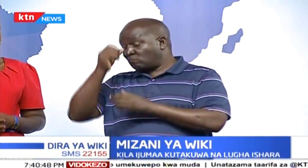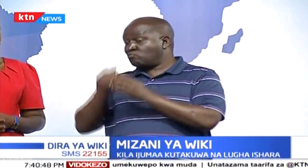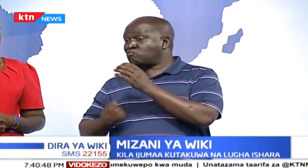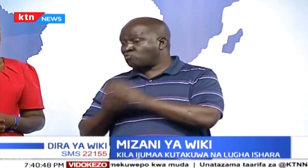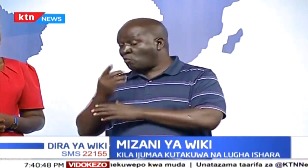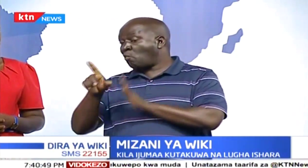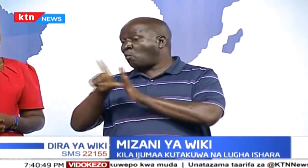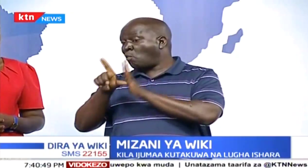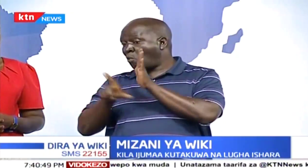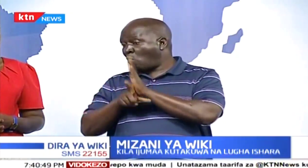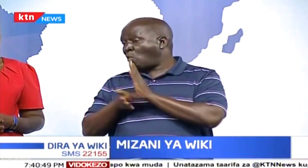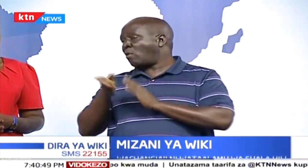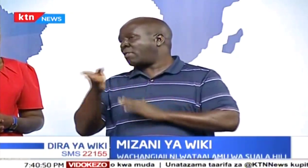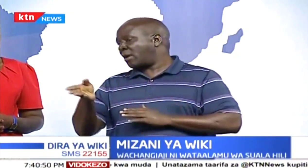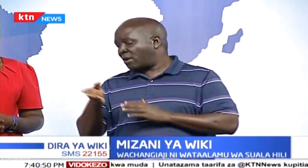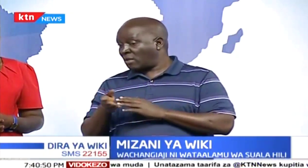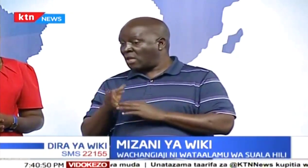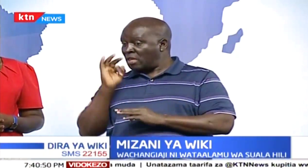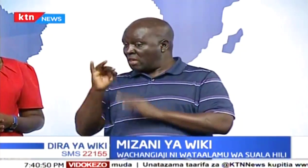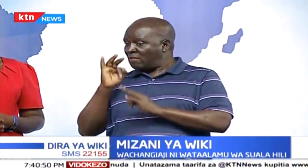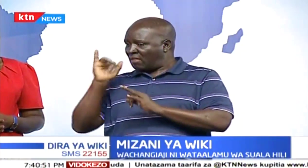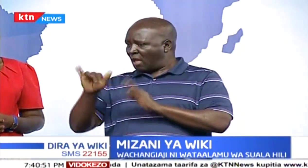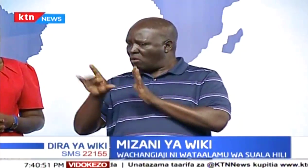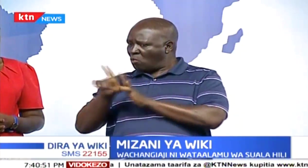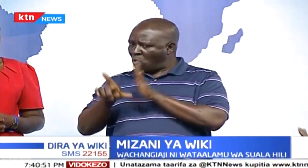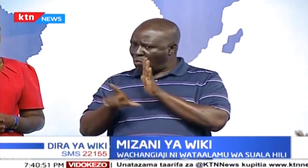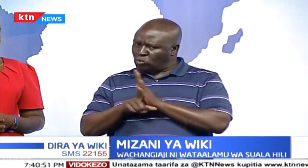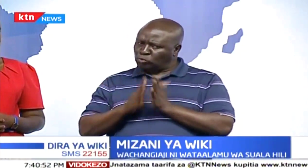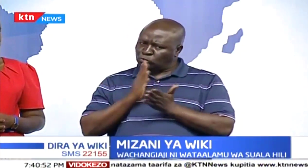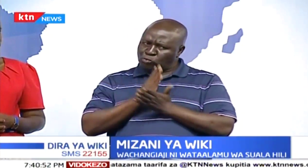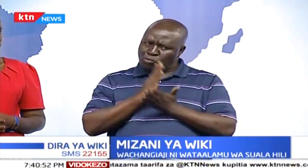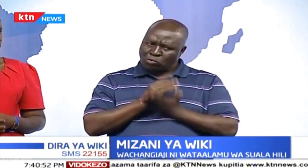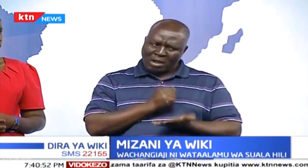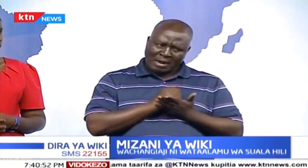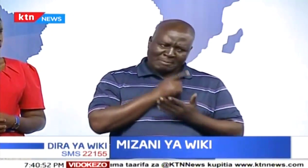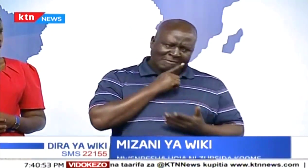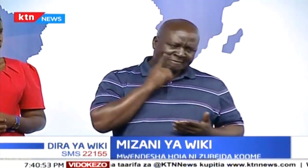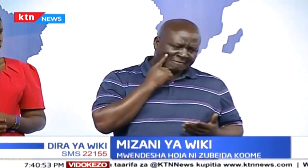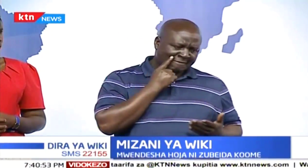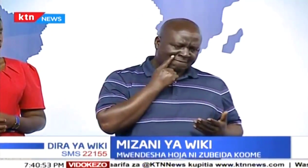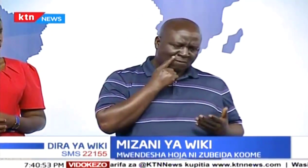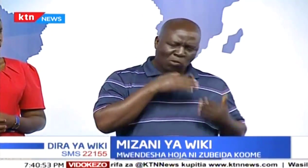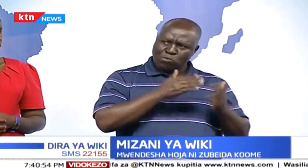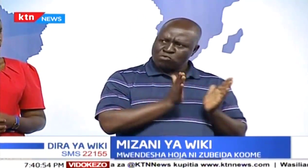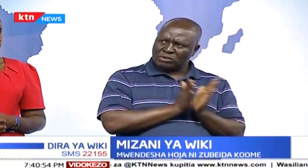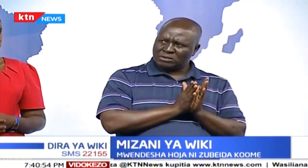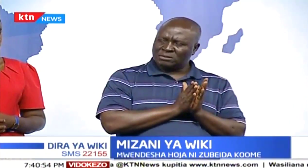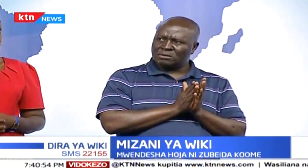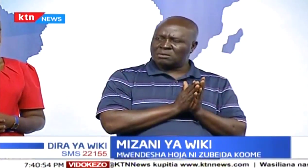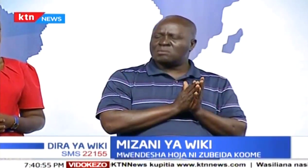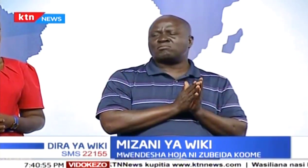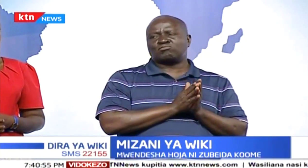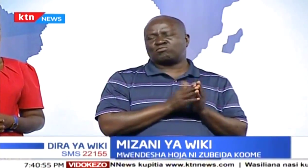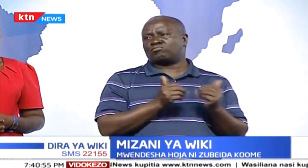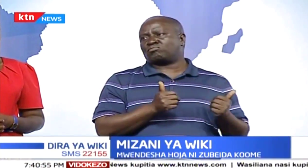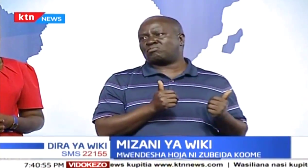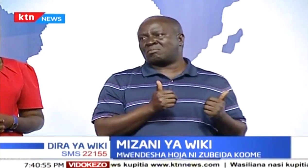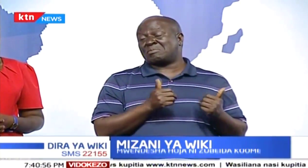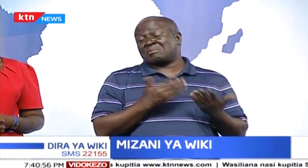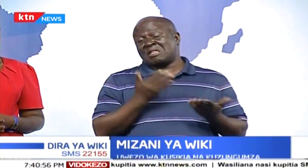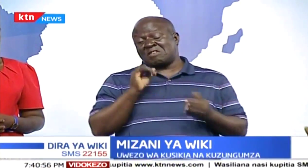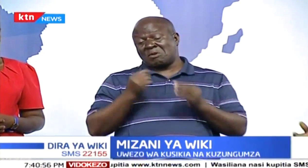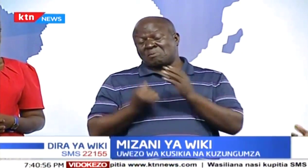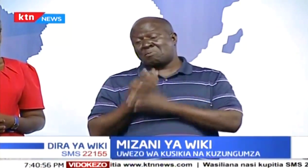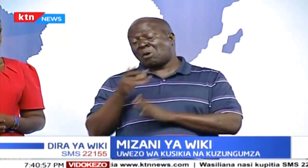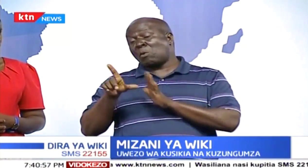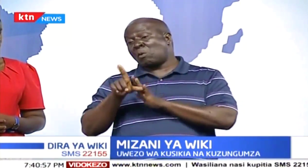tumefanya mzuri. Tunaongea kuhusu sheria zetu. Tunaongea kuhusu watu